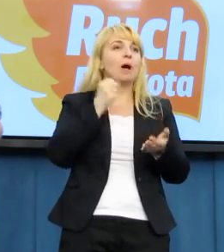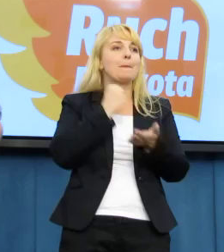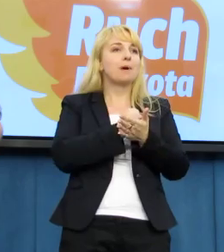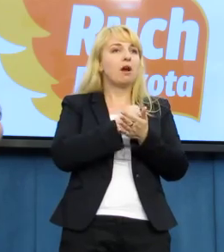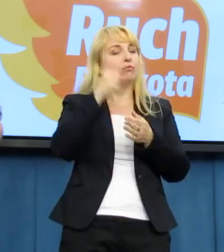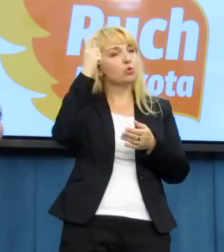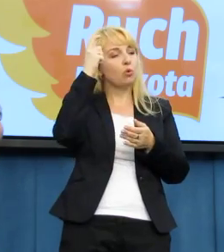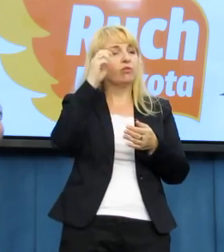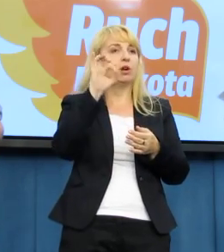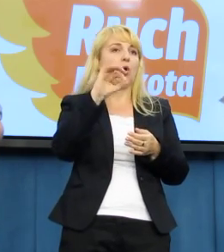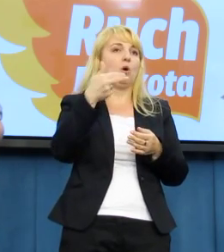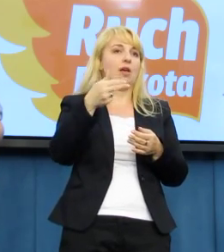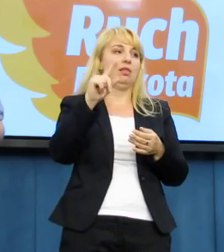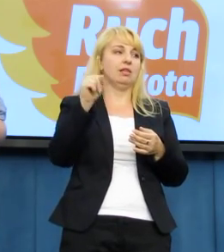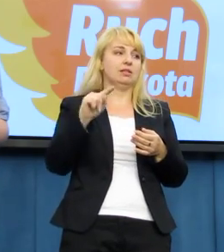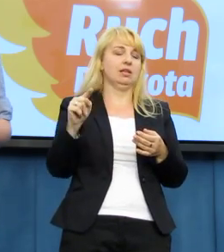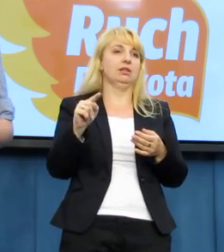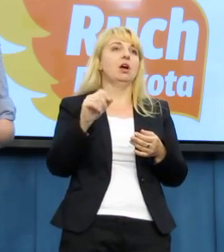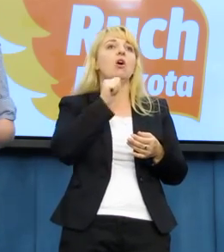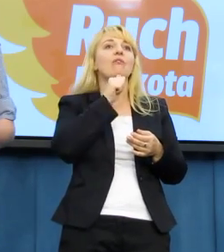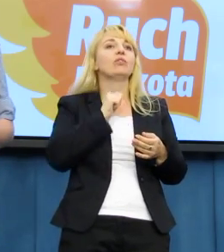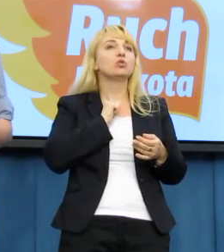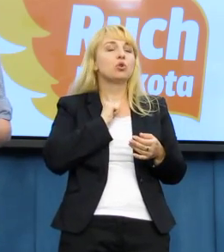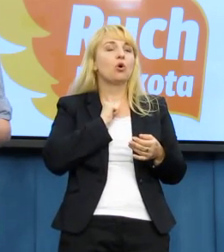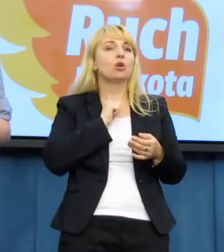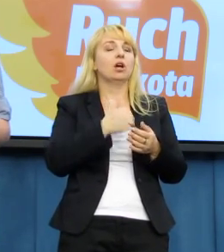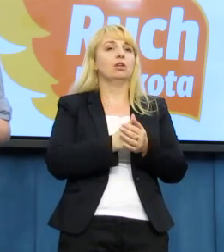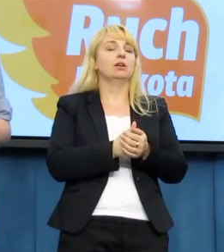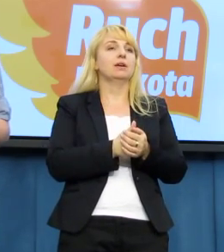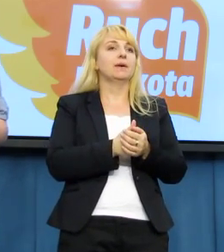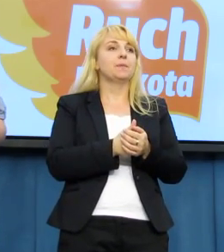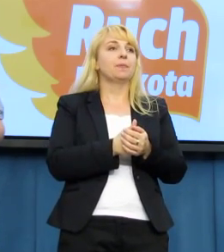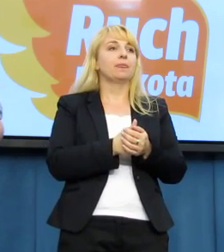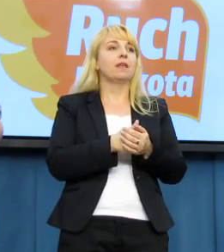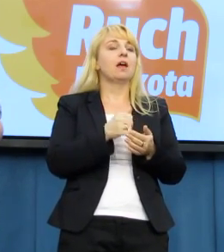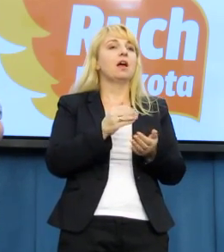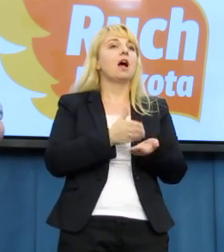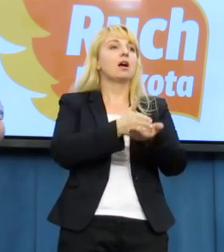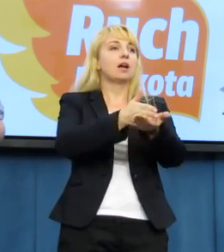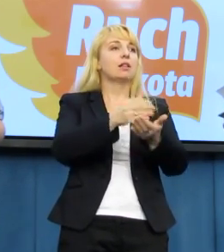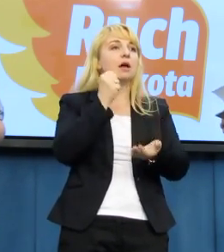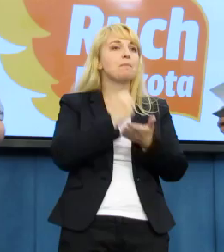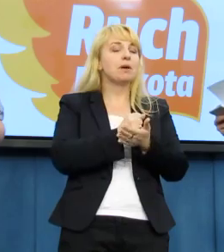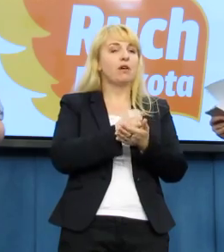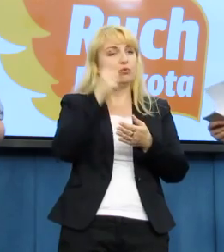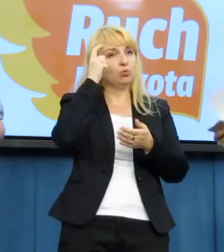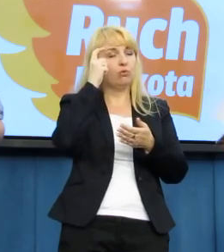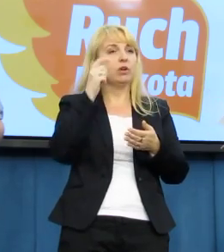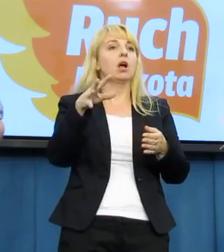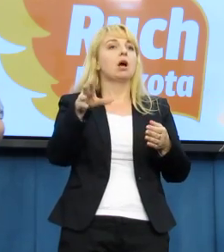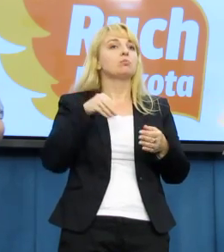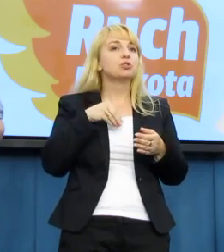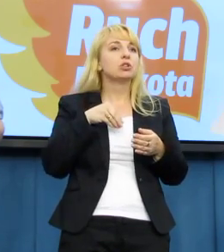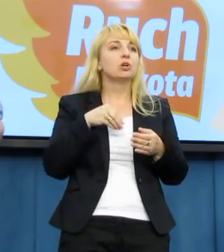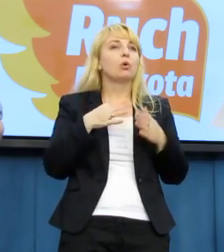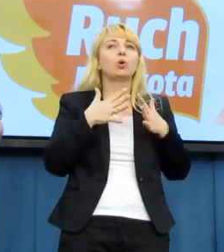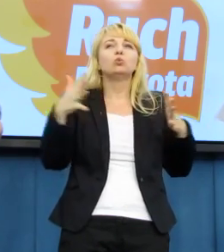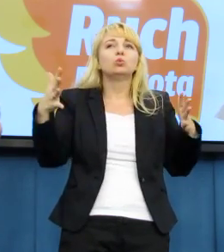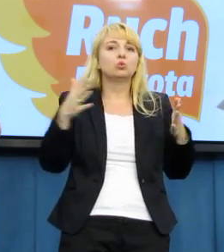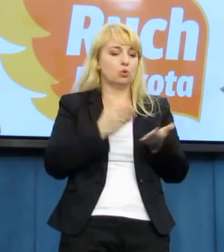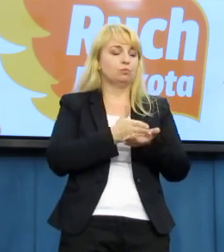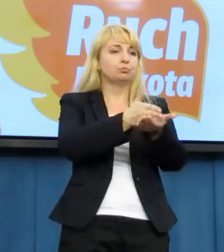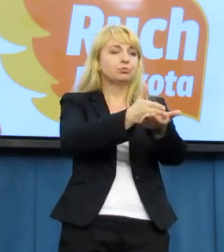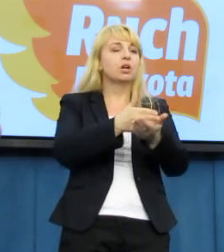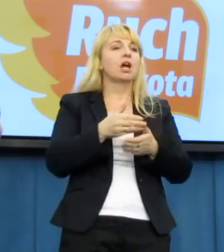że bardzo medialna. Wczoraj ta Rada Praw Człowieka ONZ przyjęła szereg rekomendacji